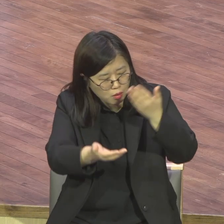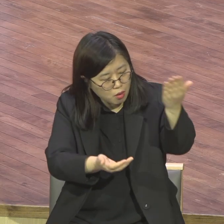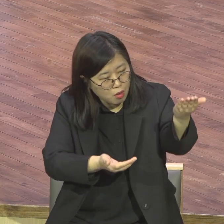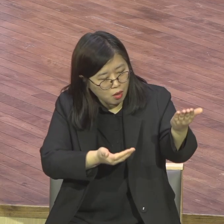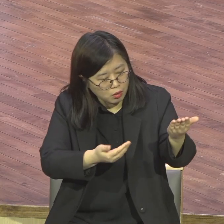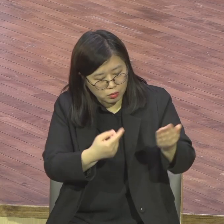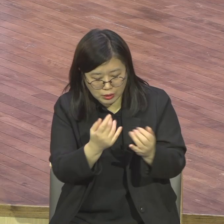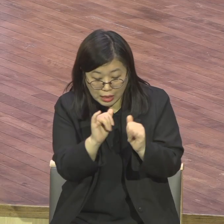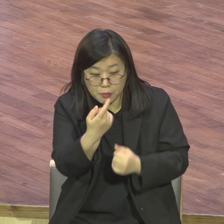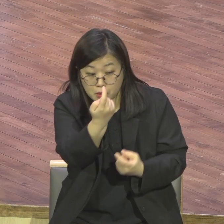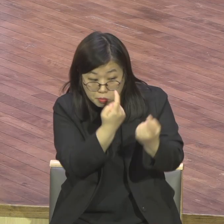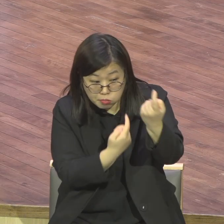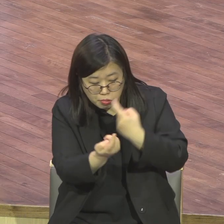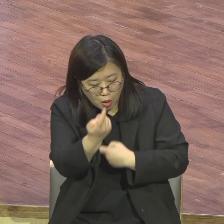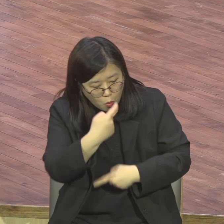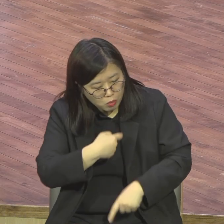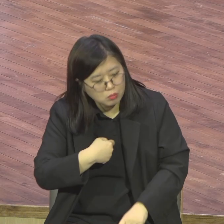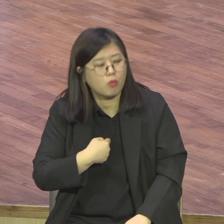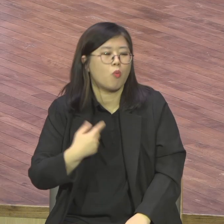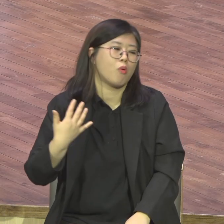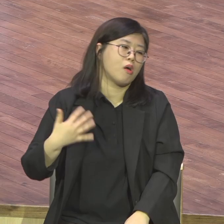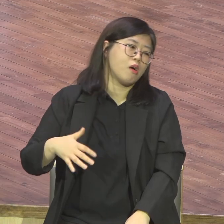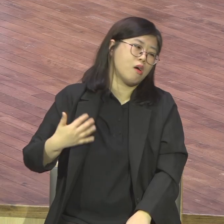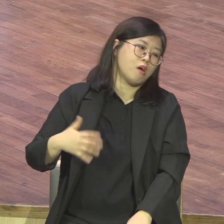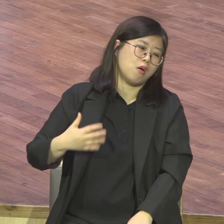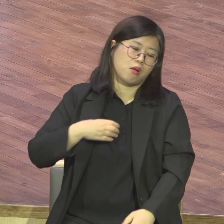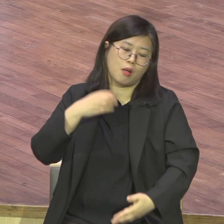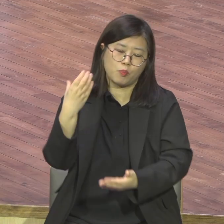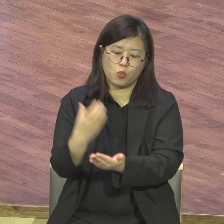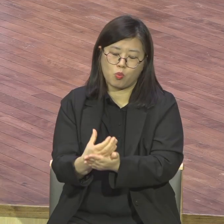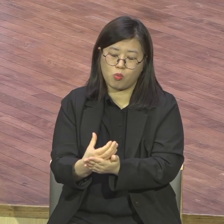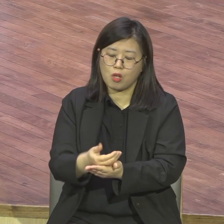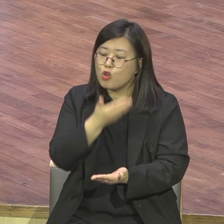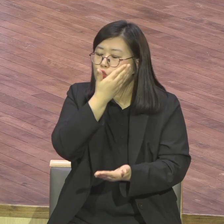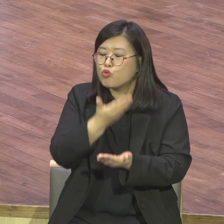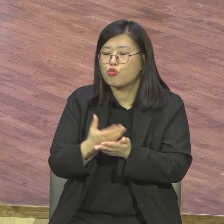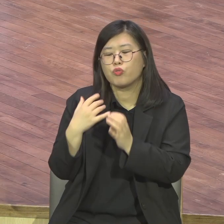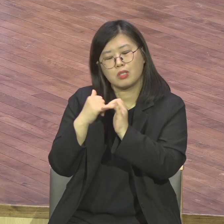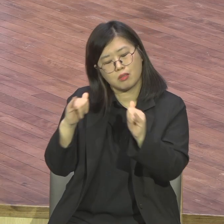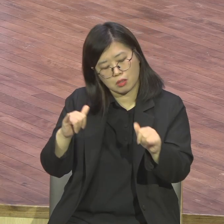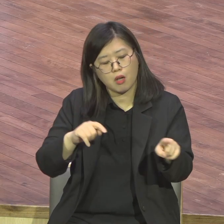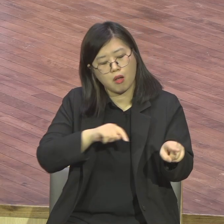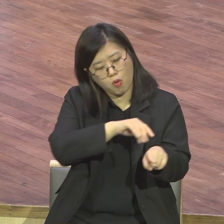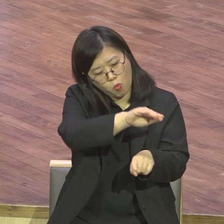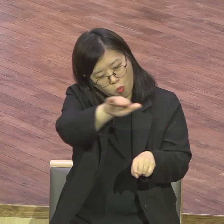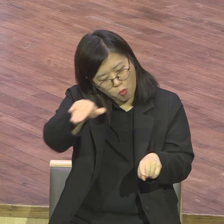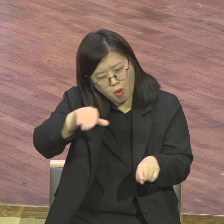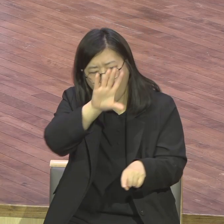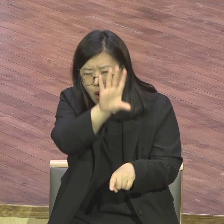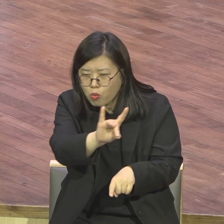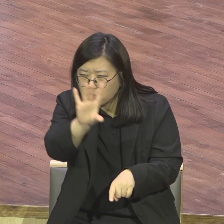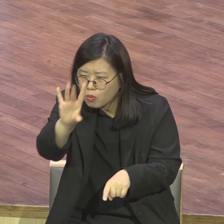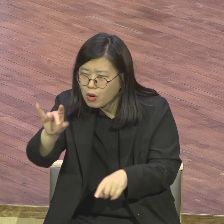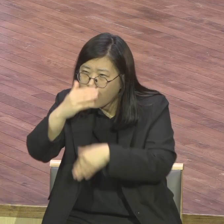이게 어떻게 응답이 되어야 됩니까? 전무 후반 응답이 나 업 교회